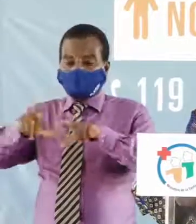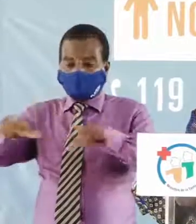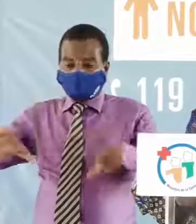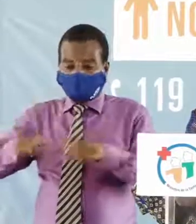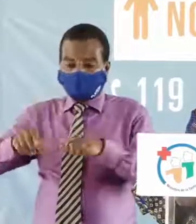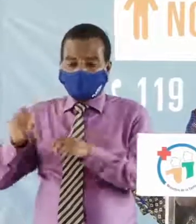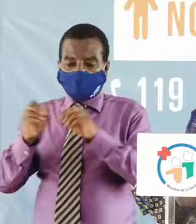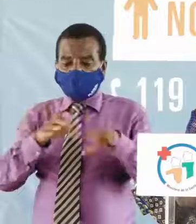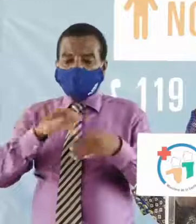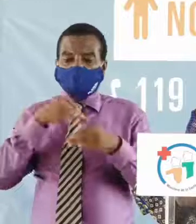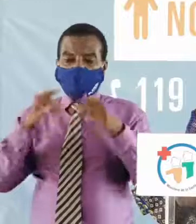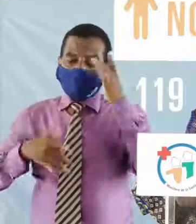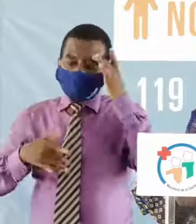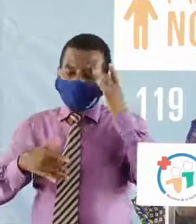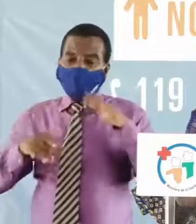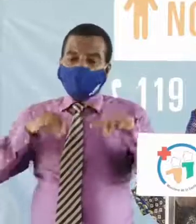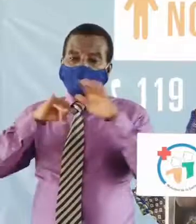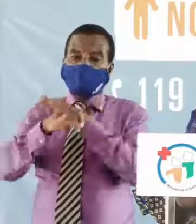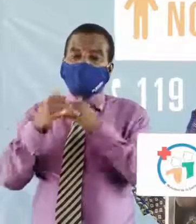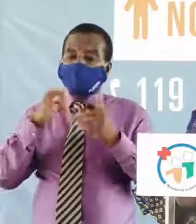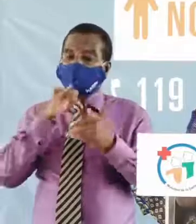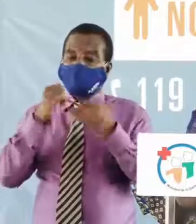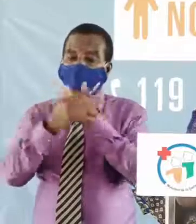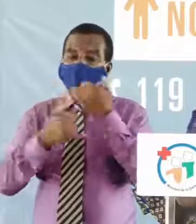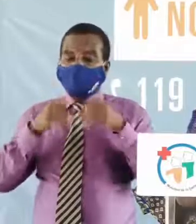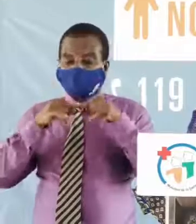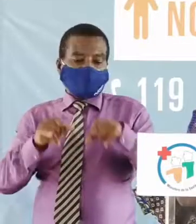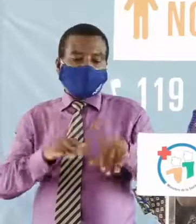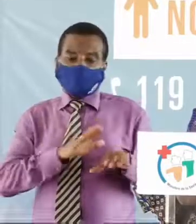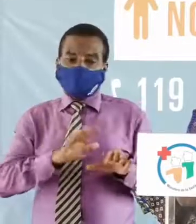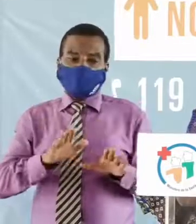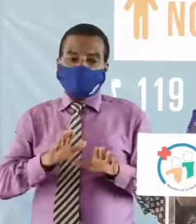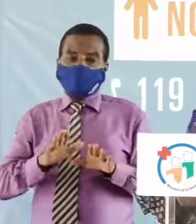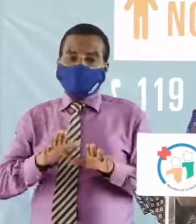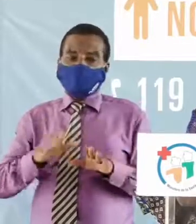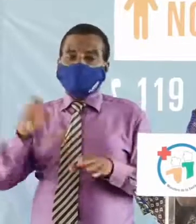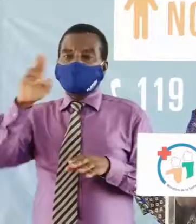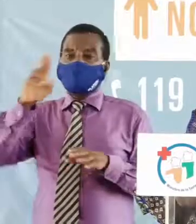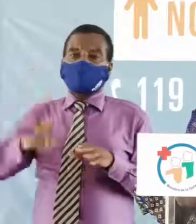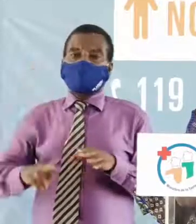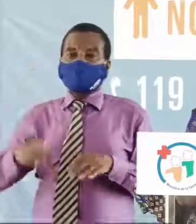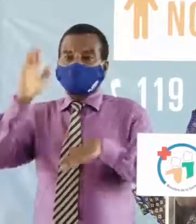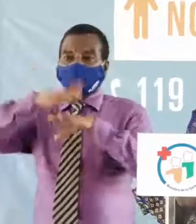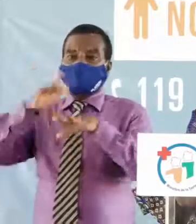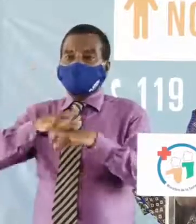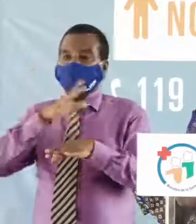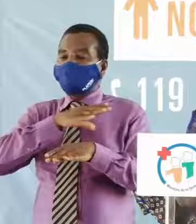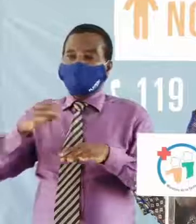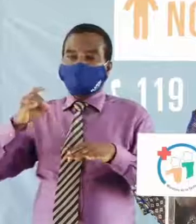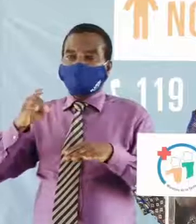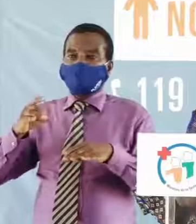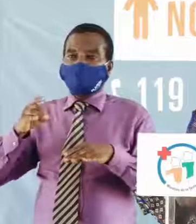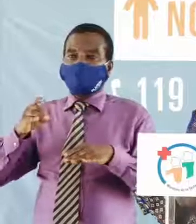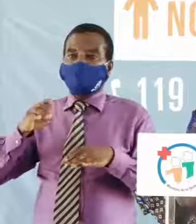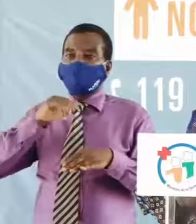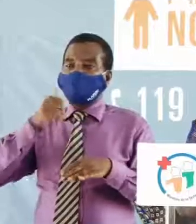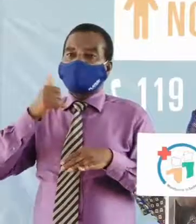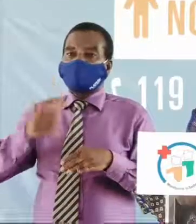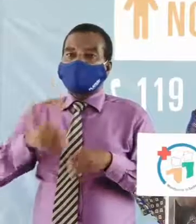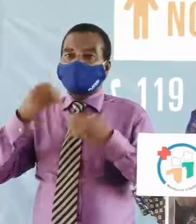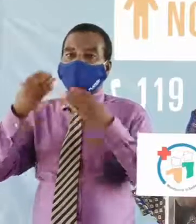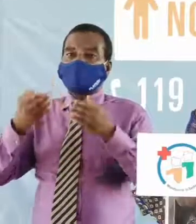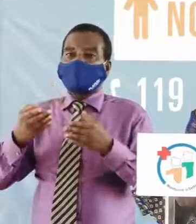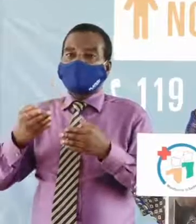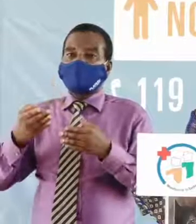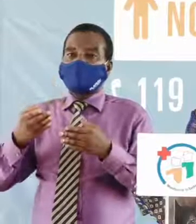contacts. L'intérieur du pays n'est pas en reste du processus. Le résultat du dépistage COVID-19 n'est pas rendu in